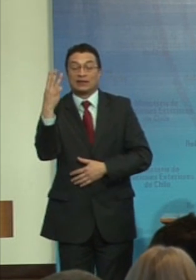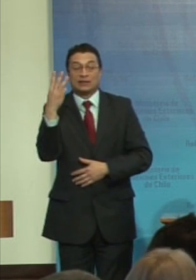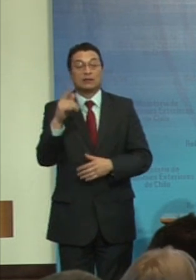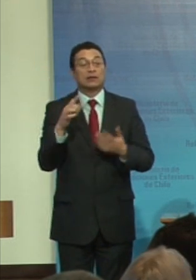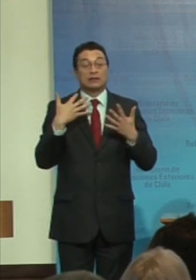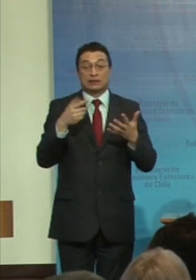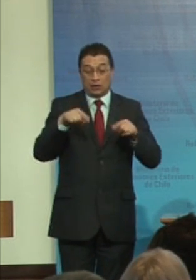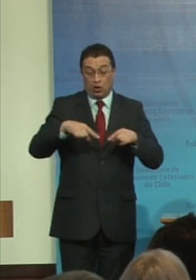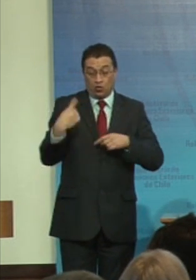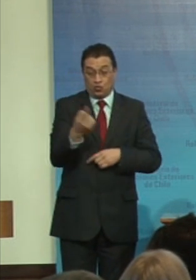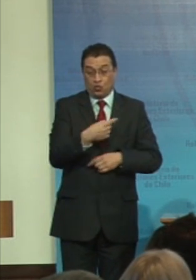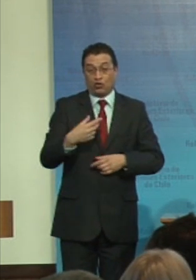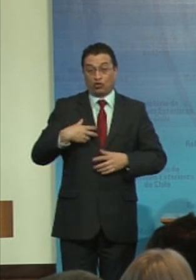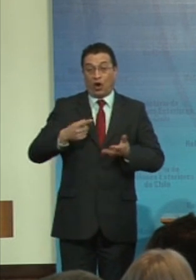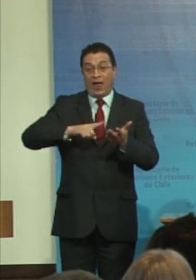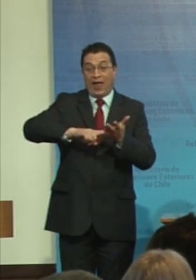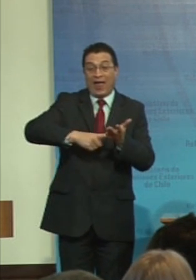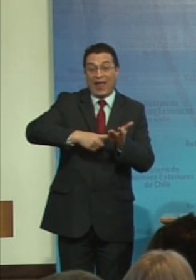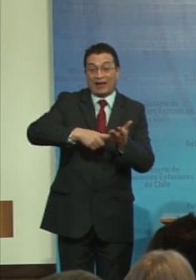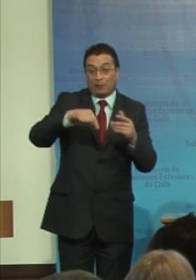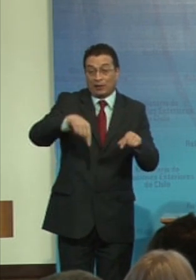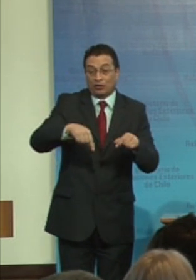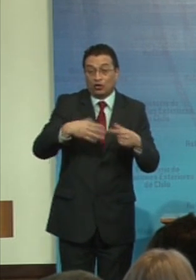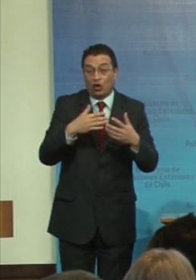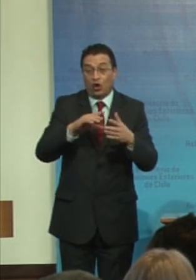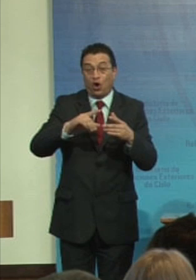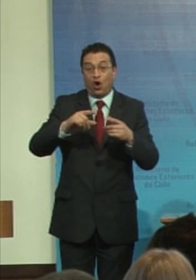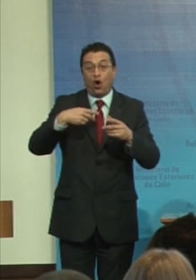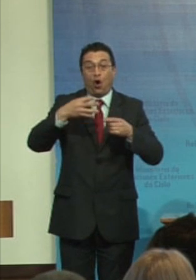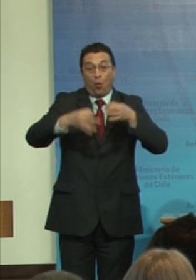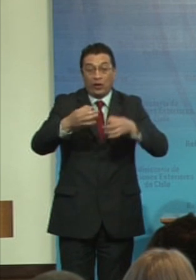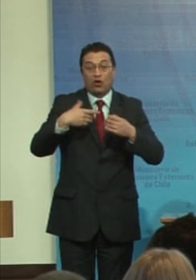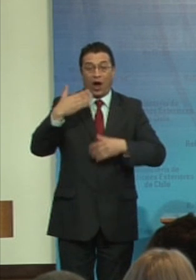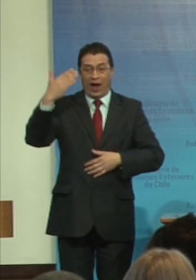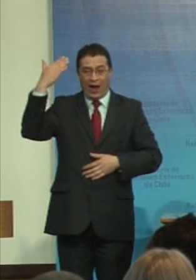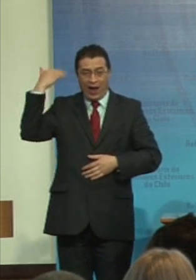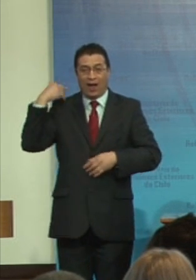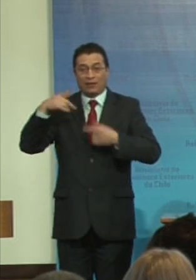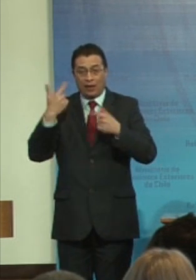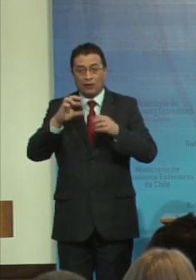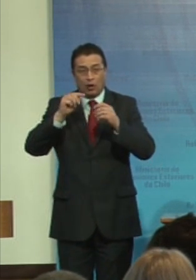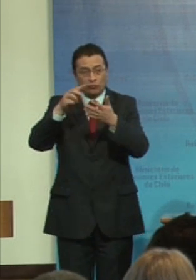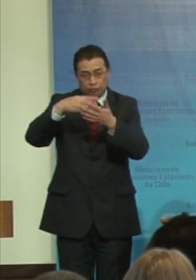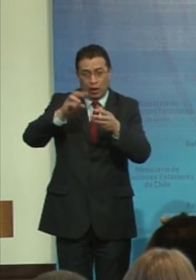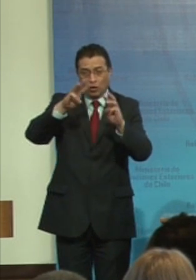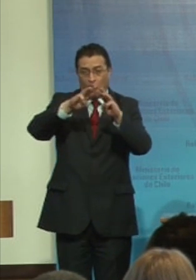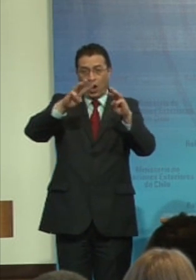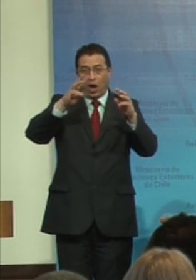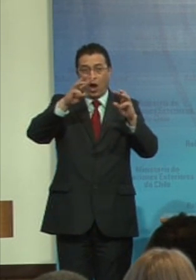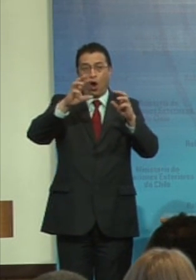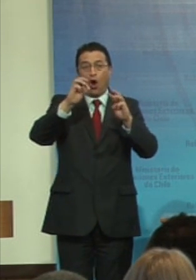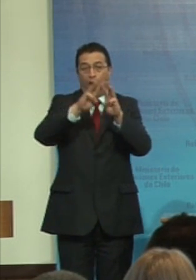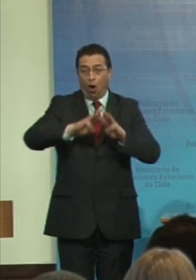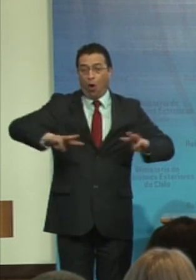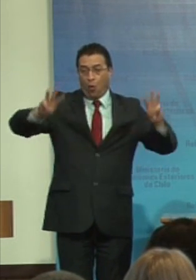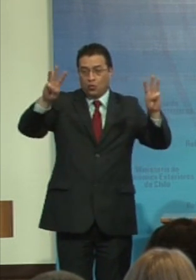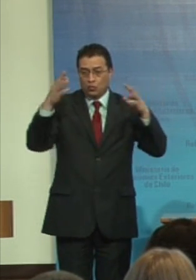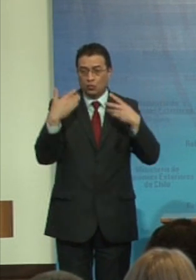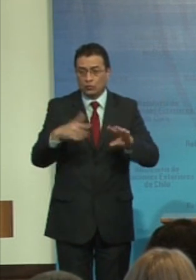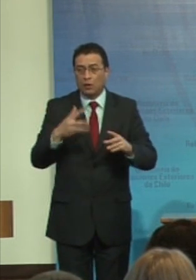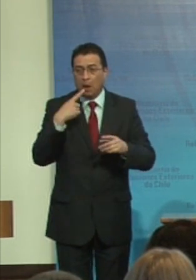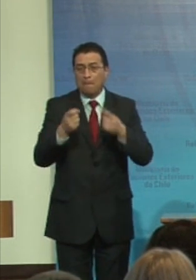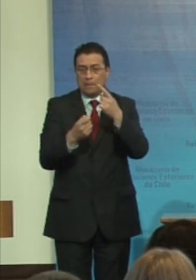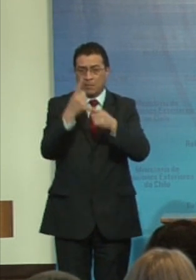que era nuestro instrumento jurídico de la época, era lo que teníamos, era la resolución de Naciones Unidas que por primera vez